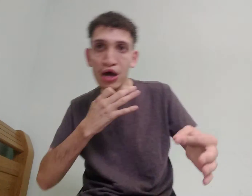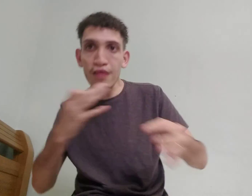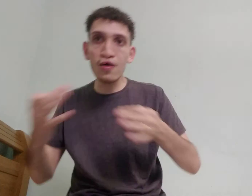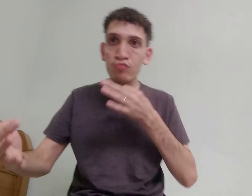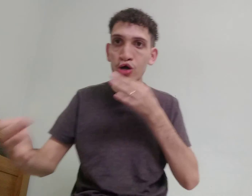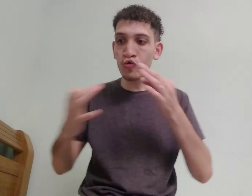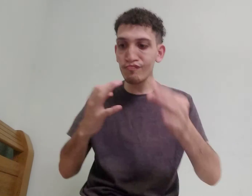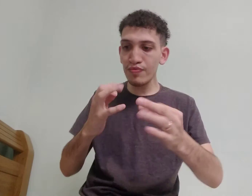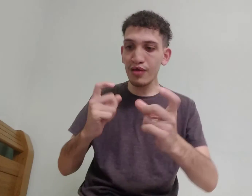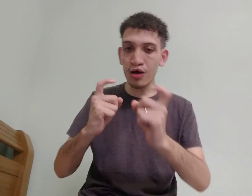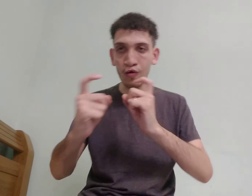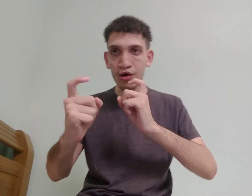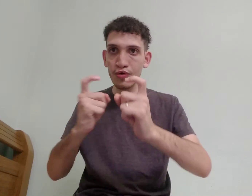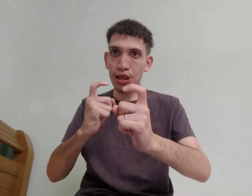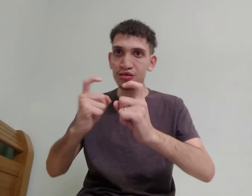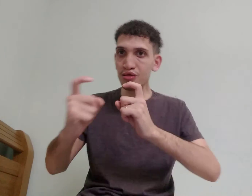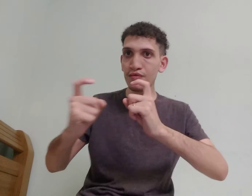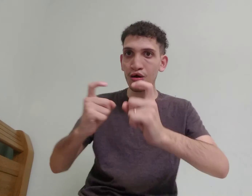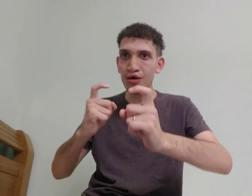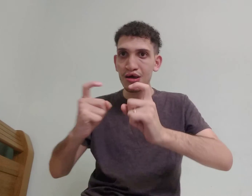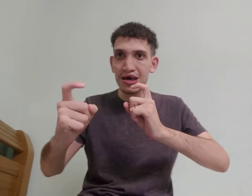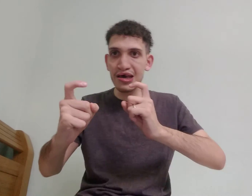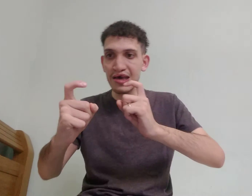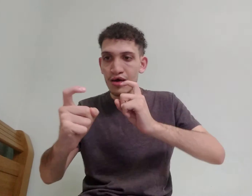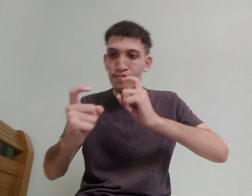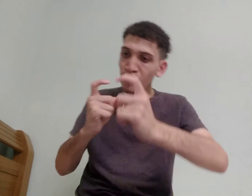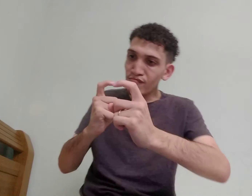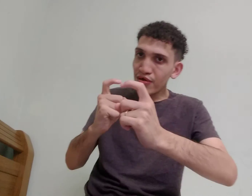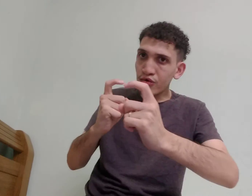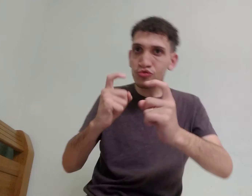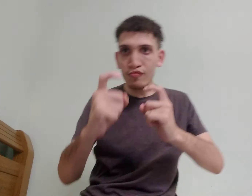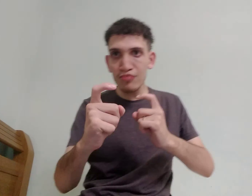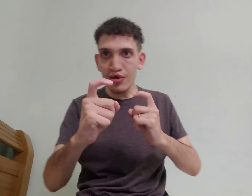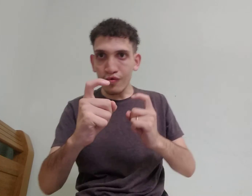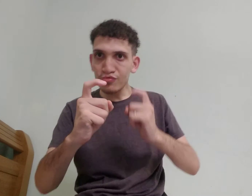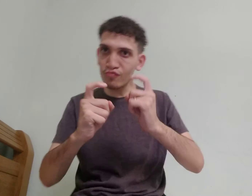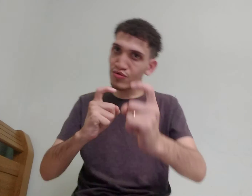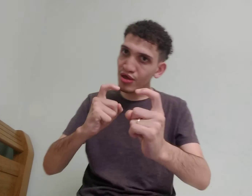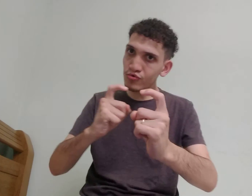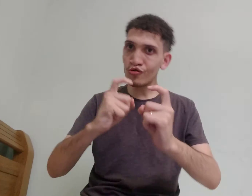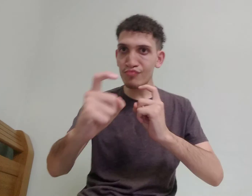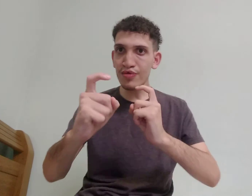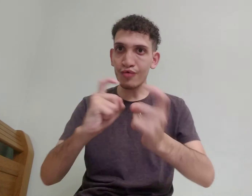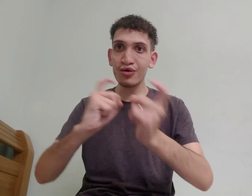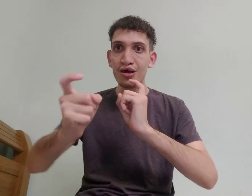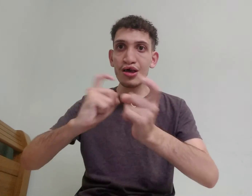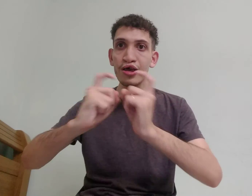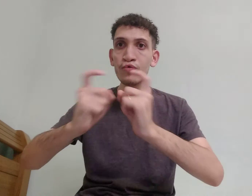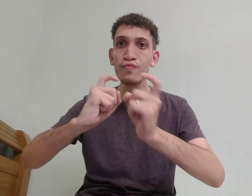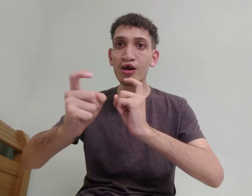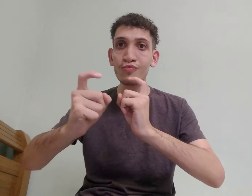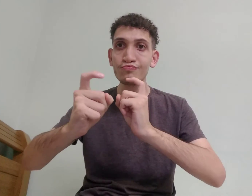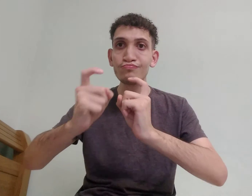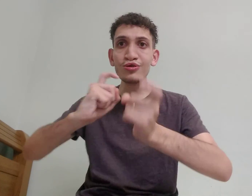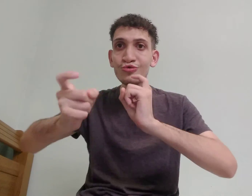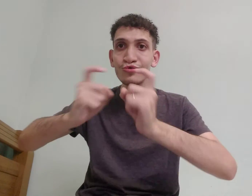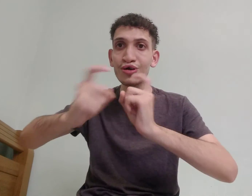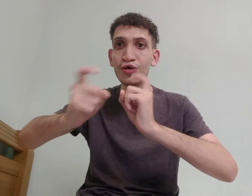uma sua opinião, então elas estão, minha opinião, sua opinião, minha opinião, sua opinião, reunião, por isso, reunião,